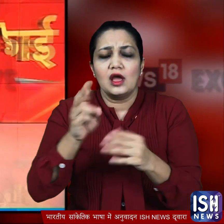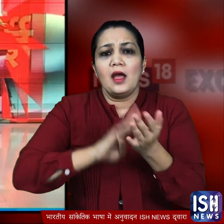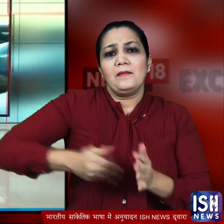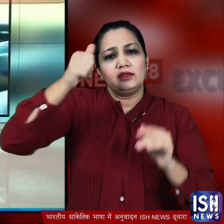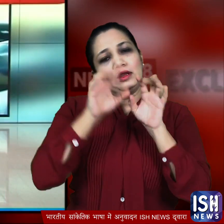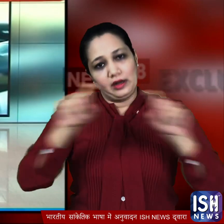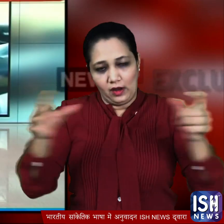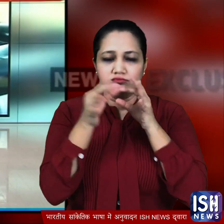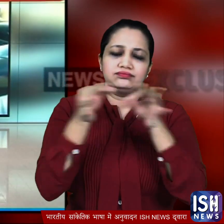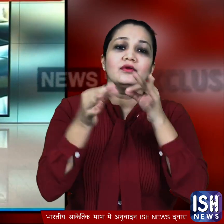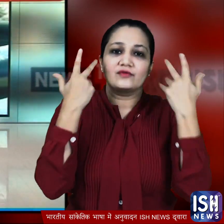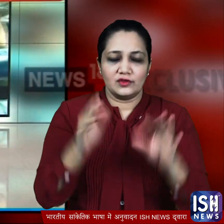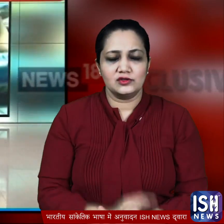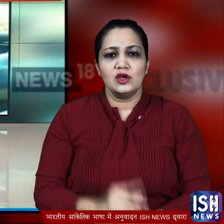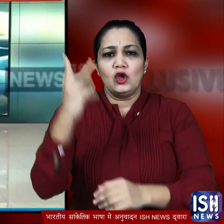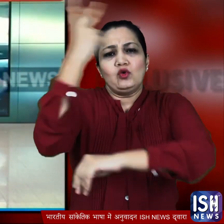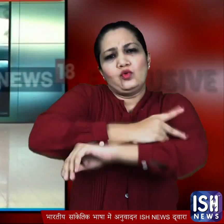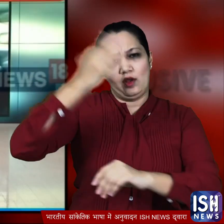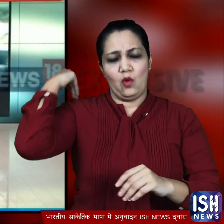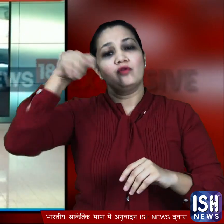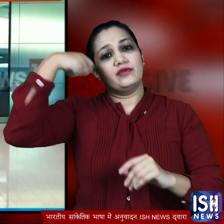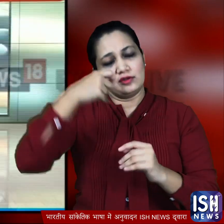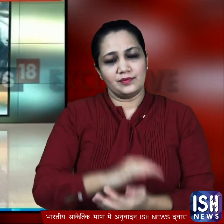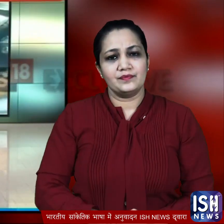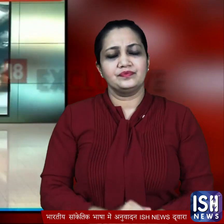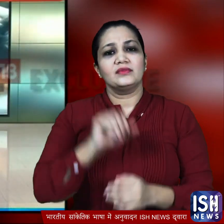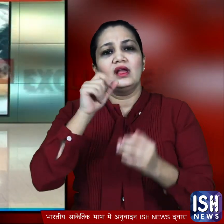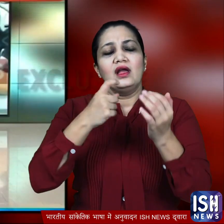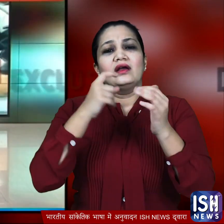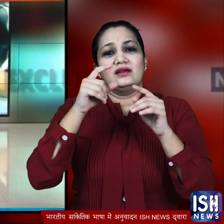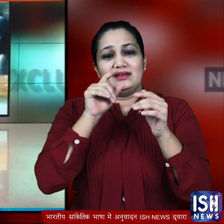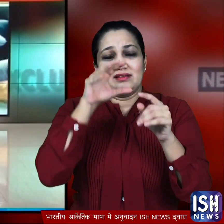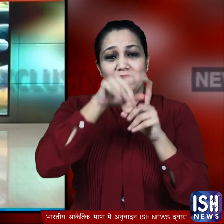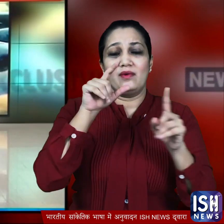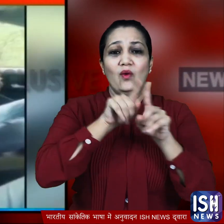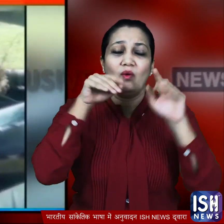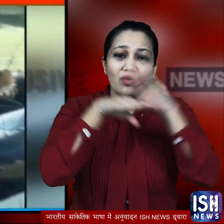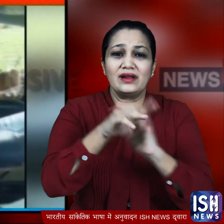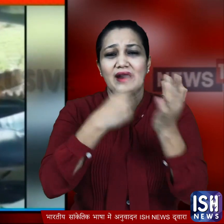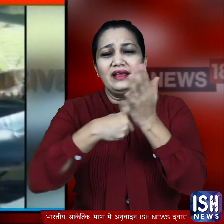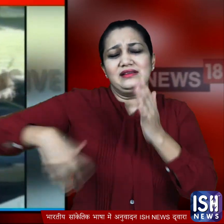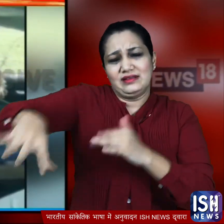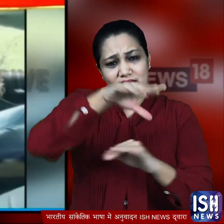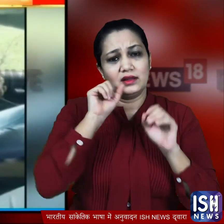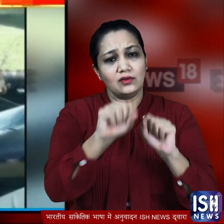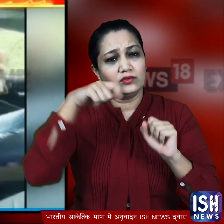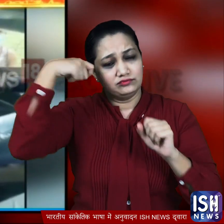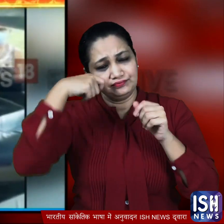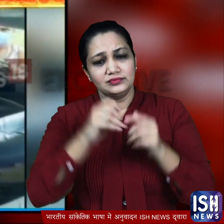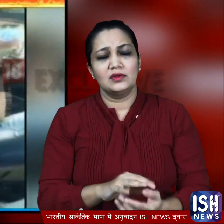सफाई दी ये वीडियो दो दिन पुराना बताया गया जो राज्ज के राइसेन जिले के गाउं में बनाया गया जिसमें तीन लोग एक सरकारी